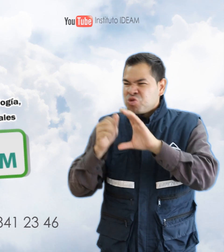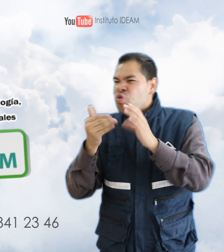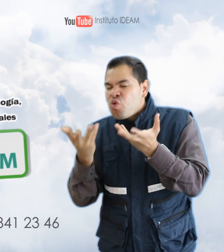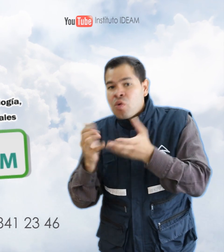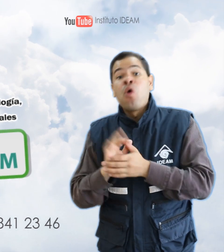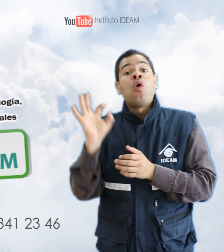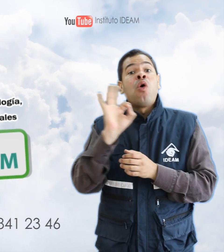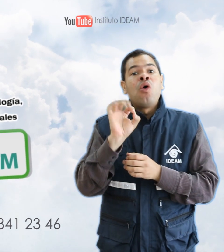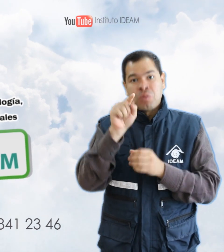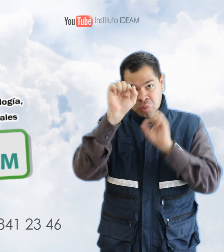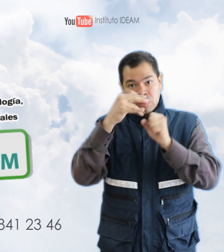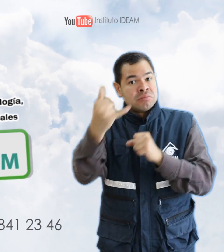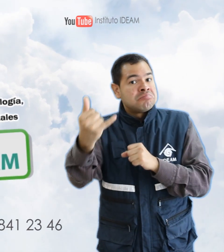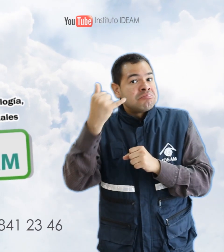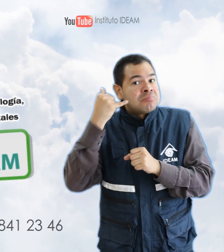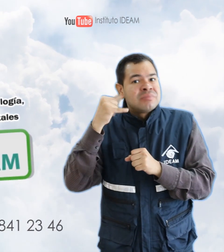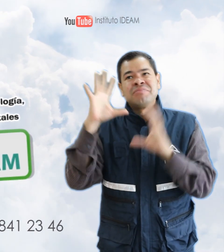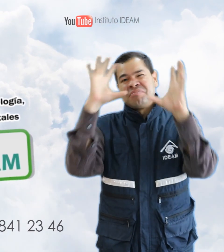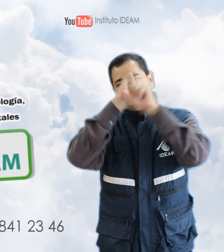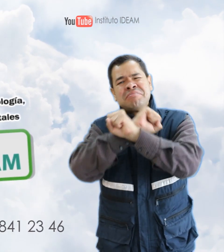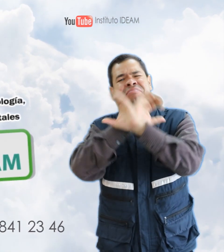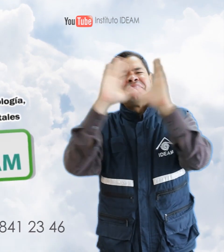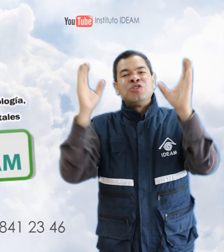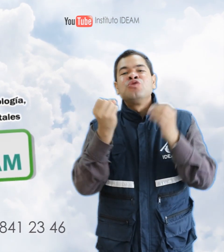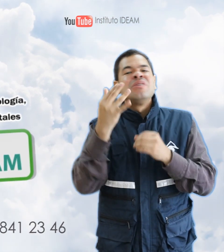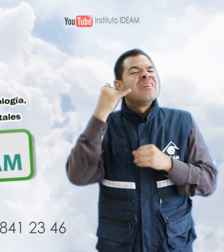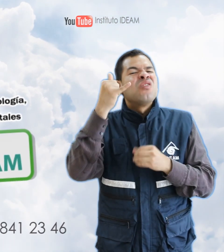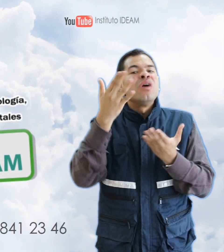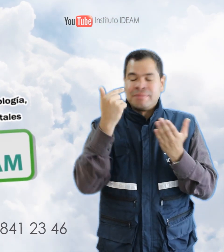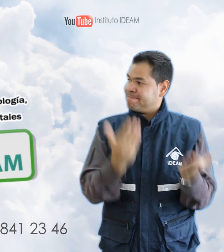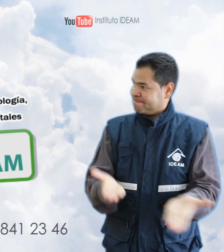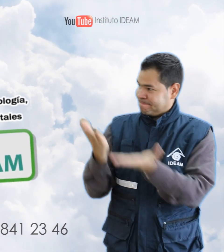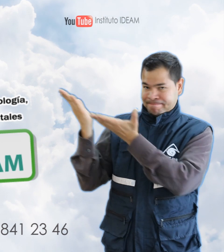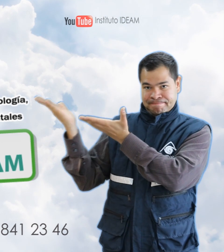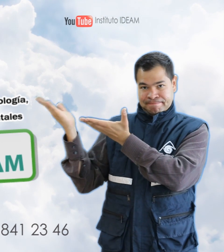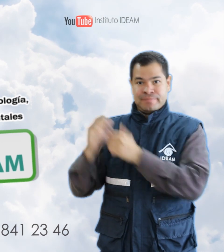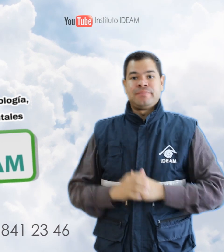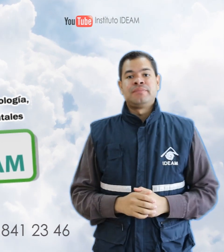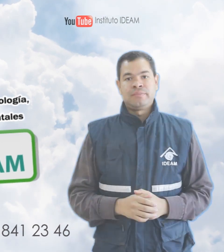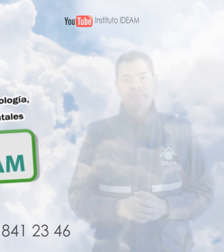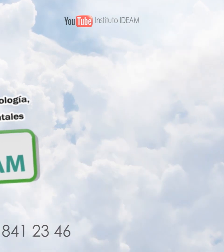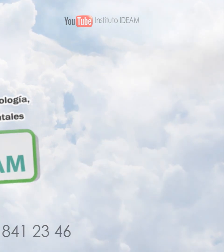comunicarse con nosotros las 24 horas del día a los números telefónicos que aparecen en pantalla.